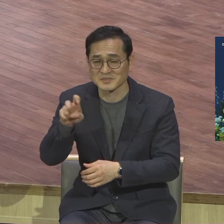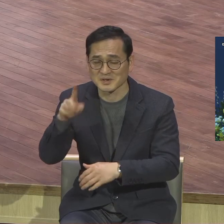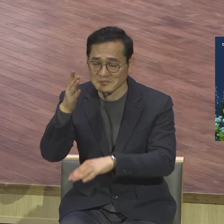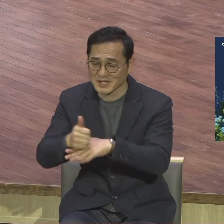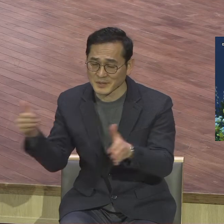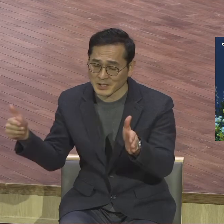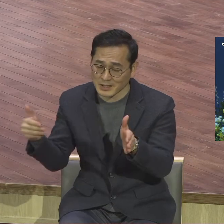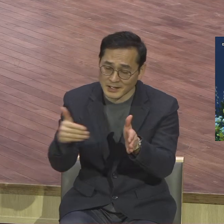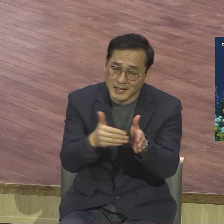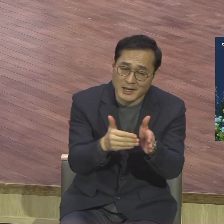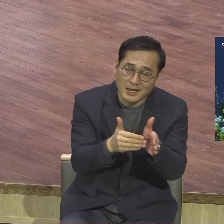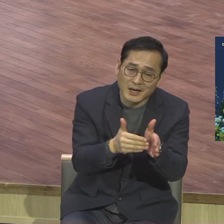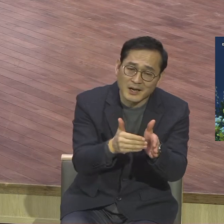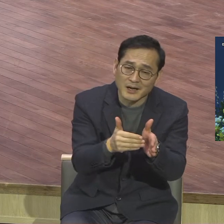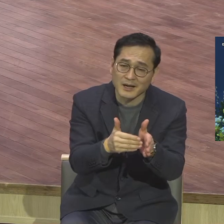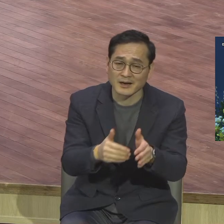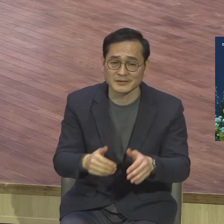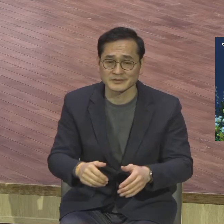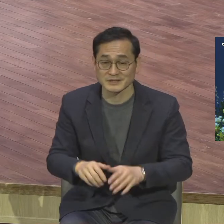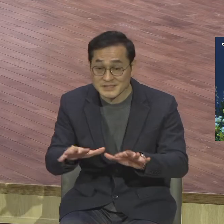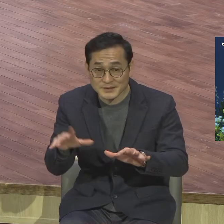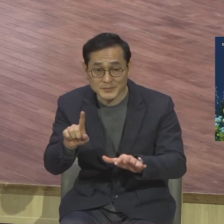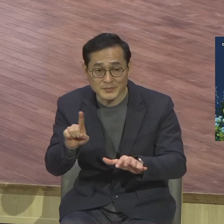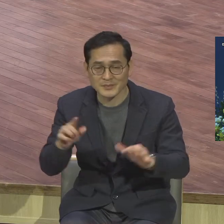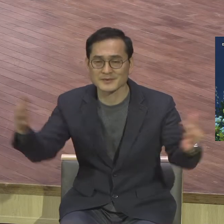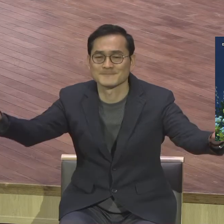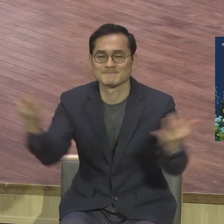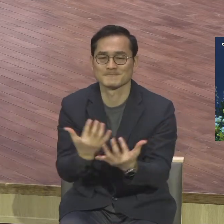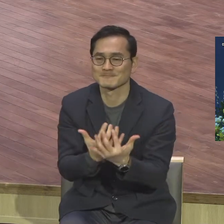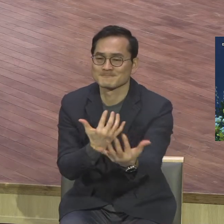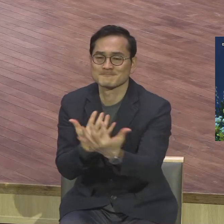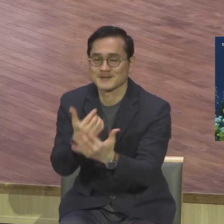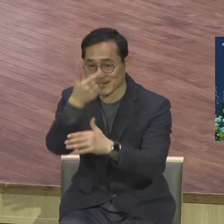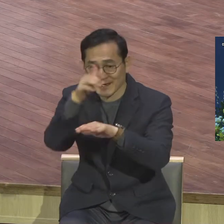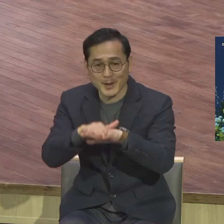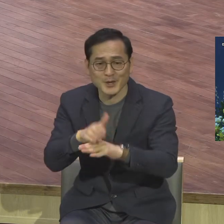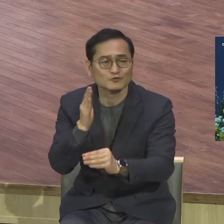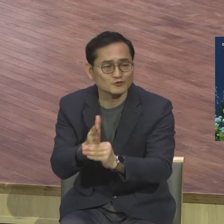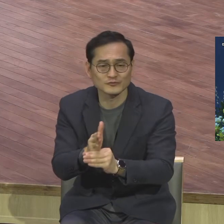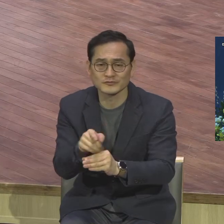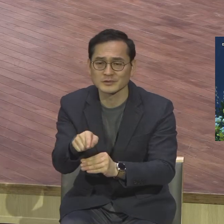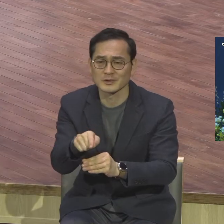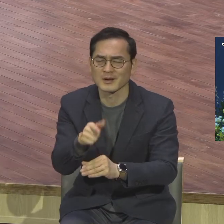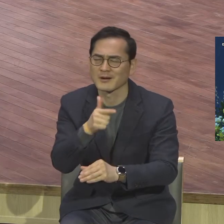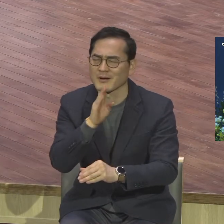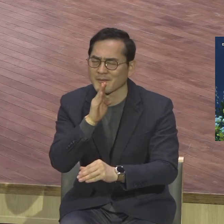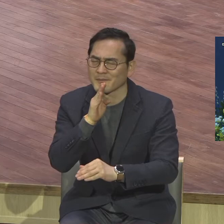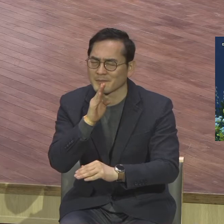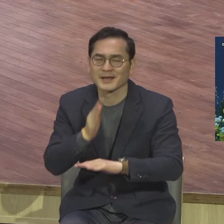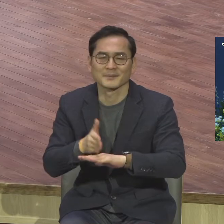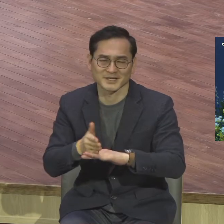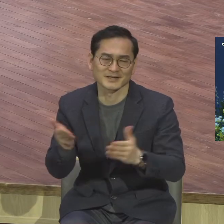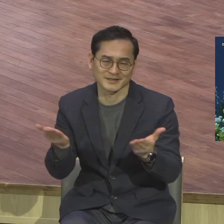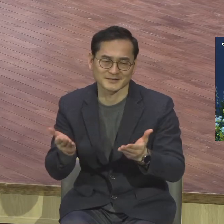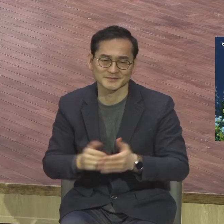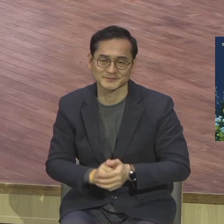함께 모여 하나님 앞에 예배를 드릴 수 있다는 이것이 얼마나 감사한지 몰라요 작년에는